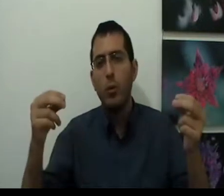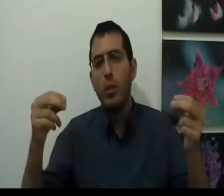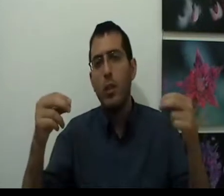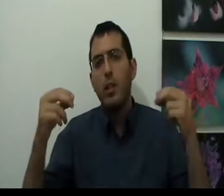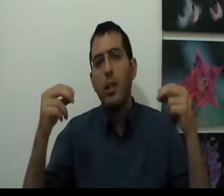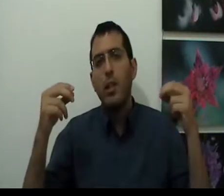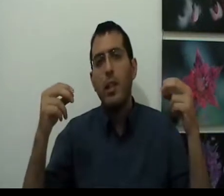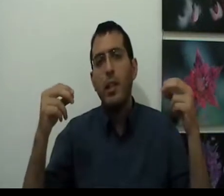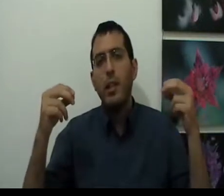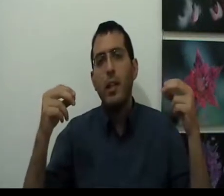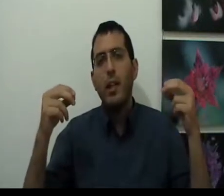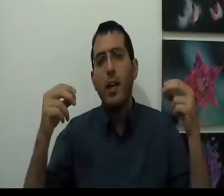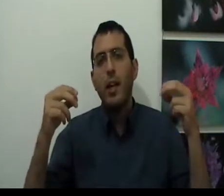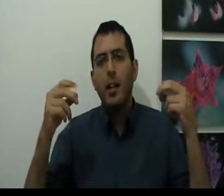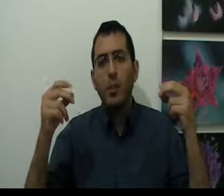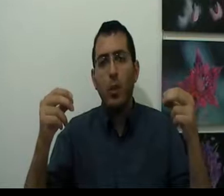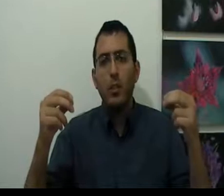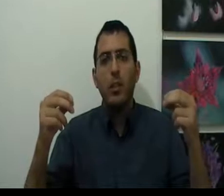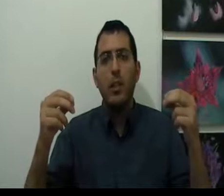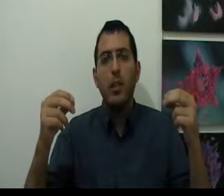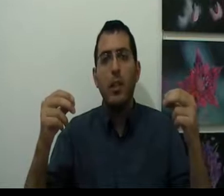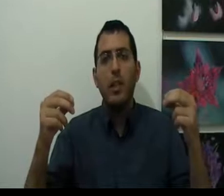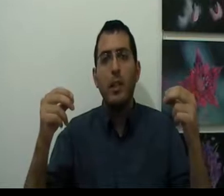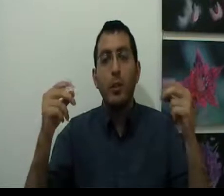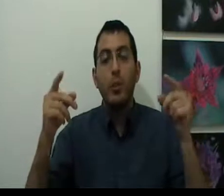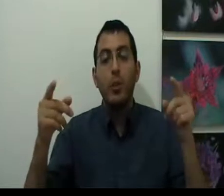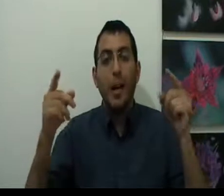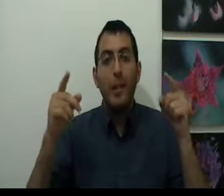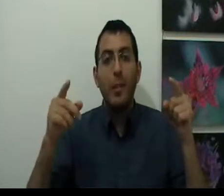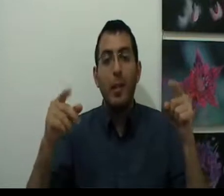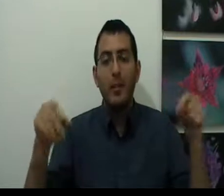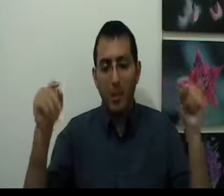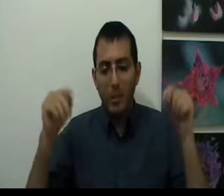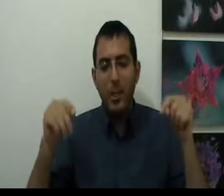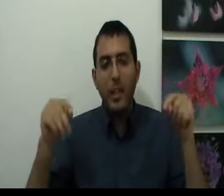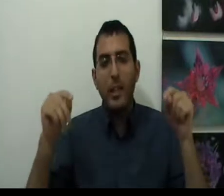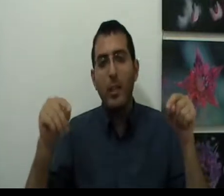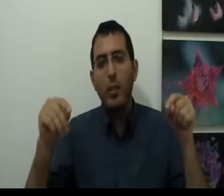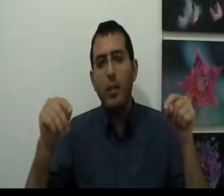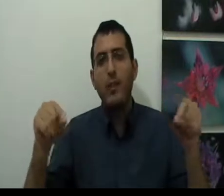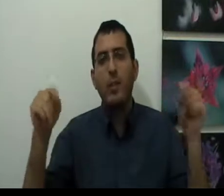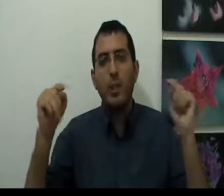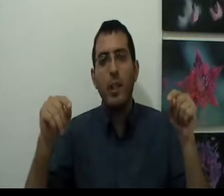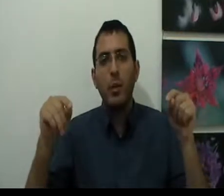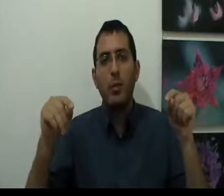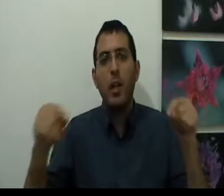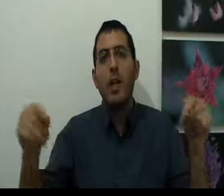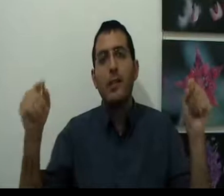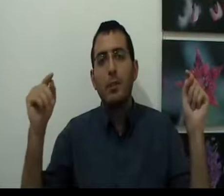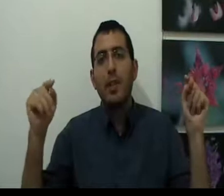הרצון להיות מאושר עד רבה, אתה רוצה כרגע לאכול כי אתה רוצה ליהנות. אז בשביל